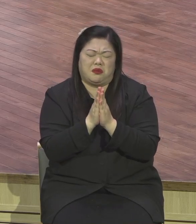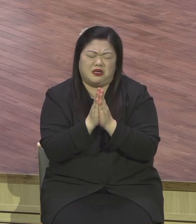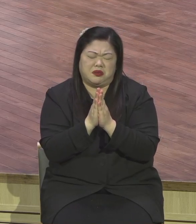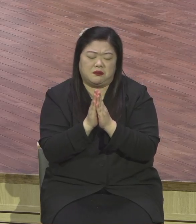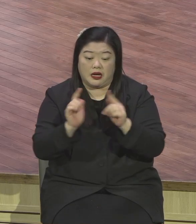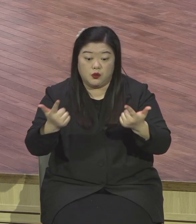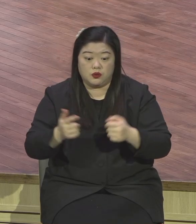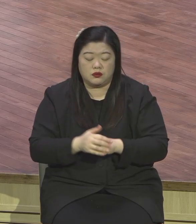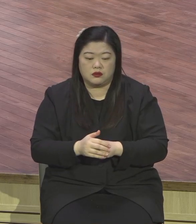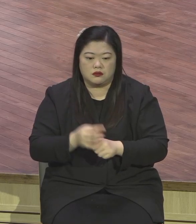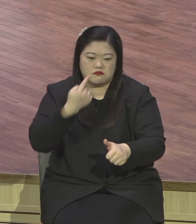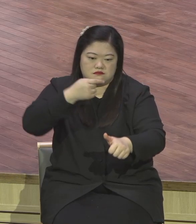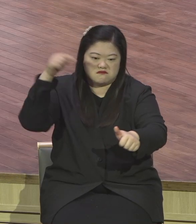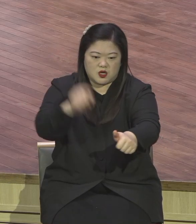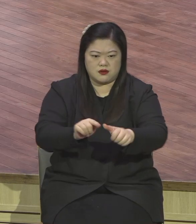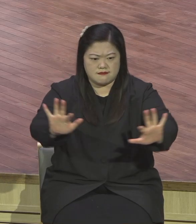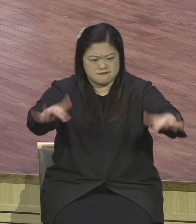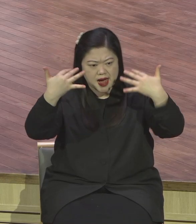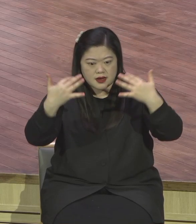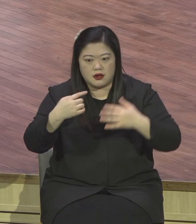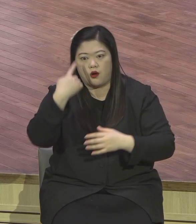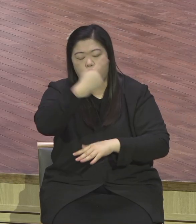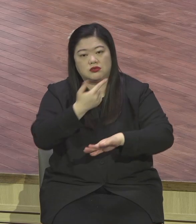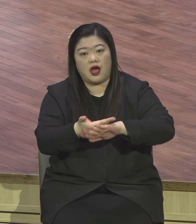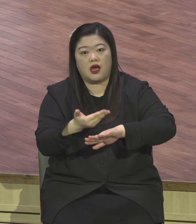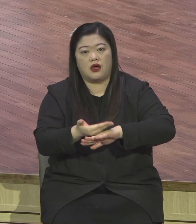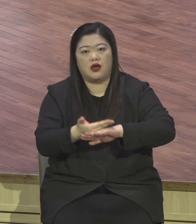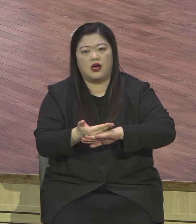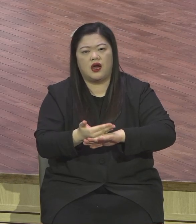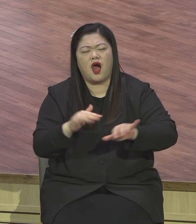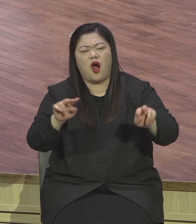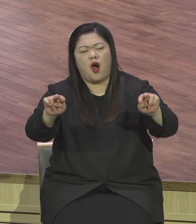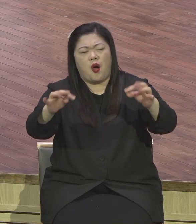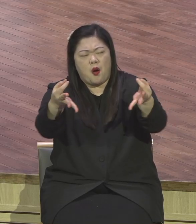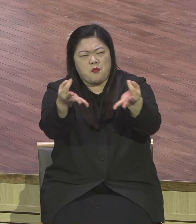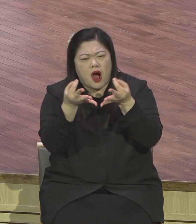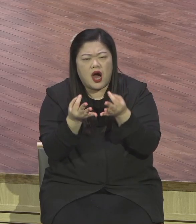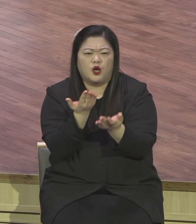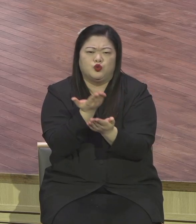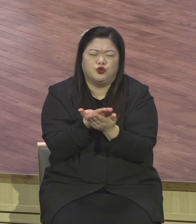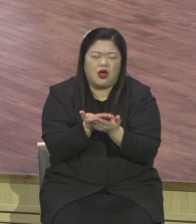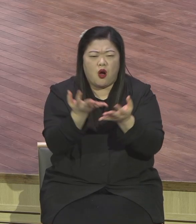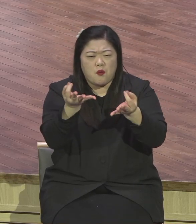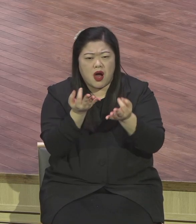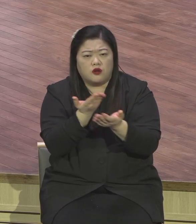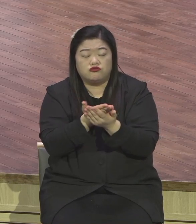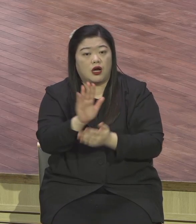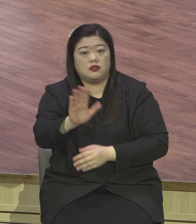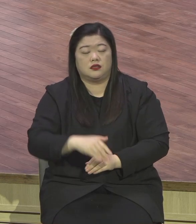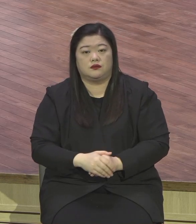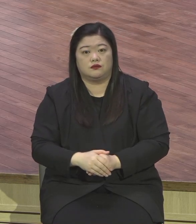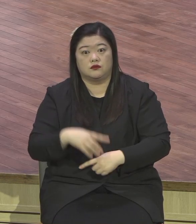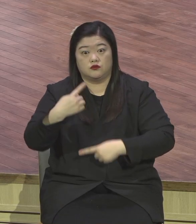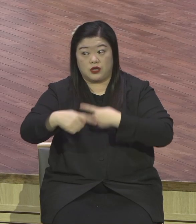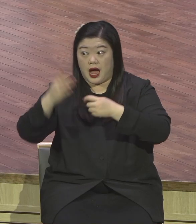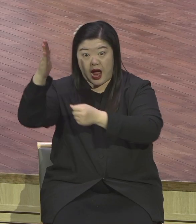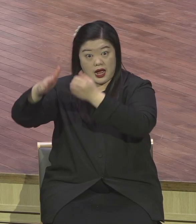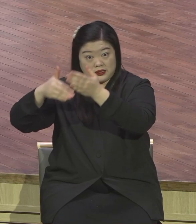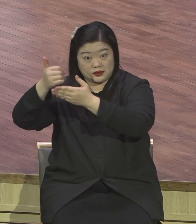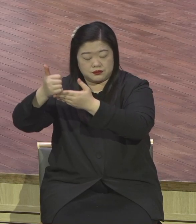명령이에요. 원뜻이 꼭 들여야 한다는 말씀이에요. 안 들으면 죽는다는 겁니다.